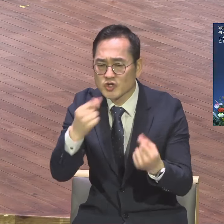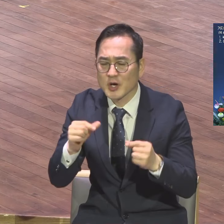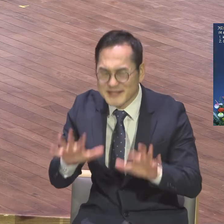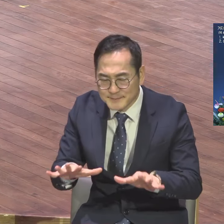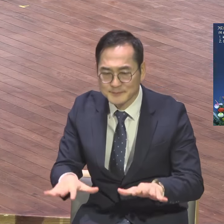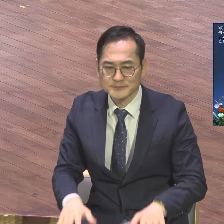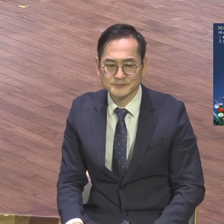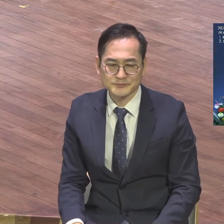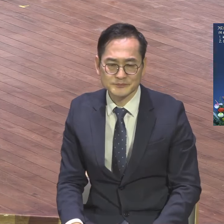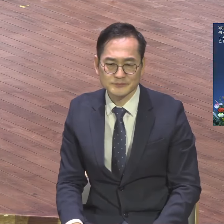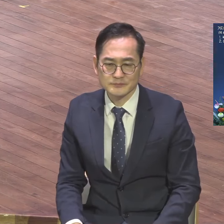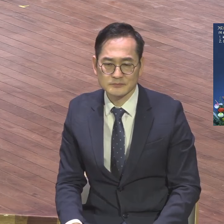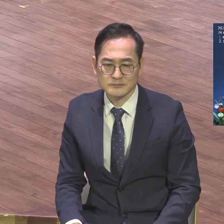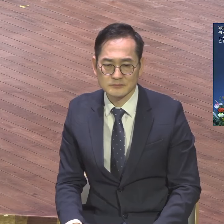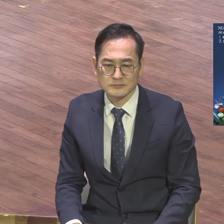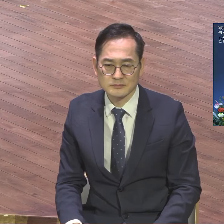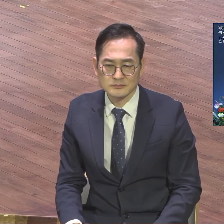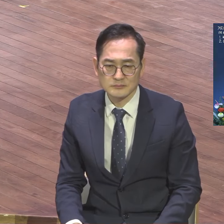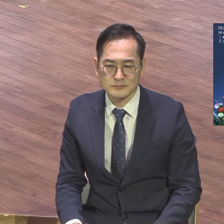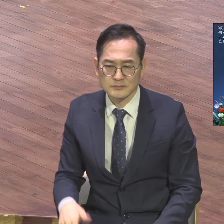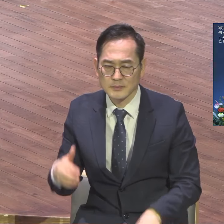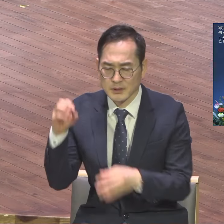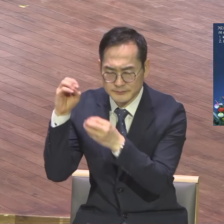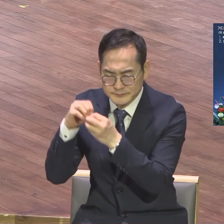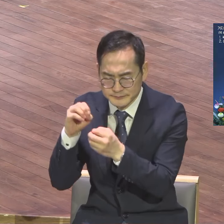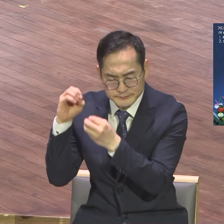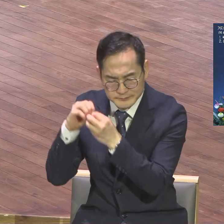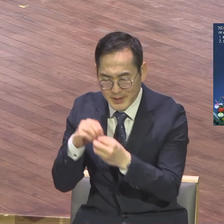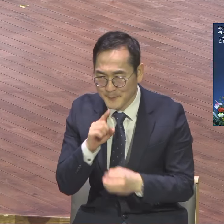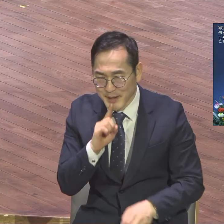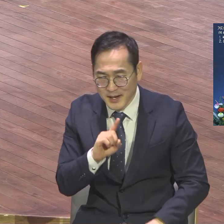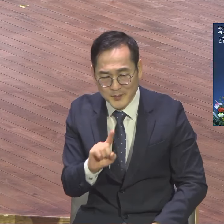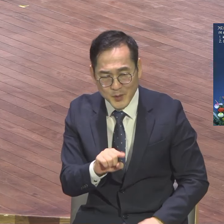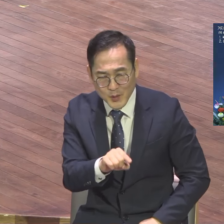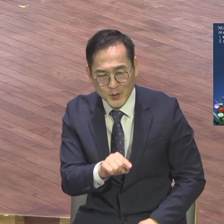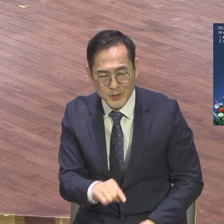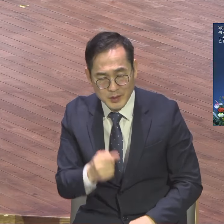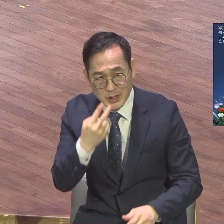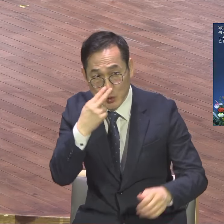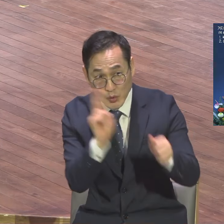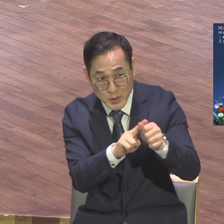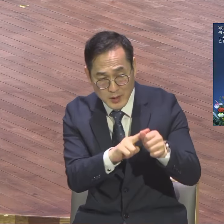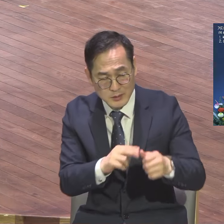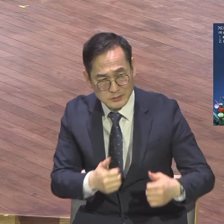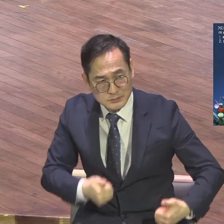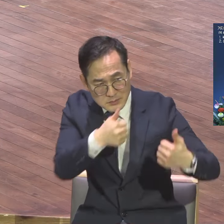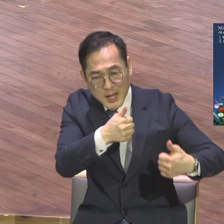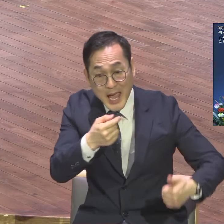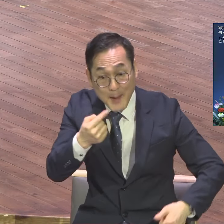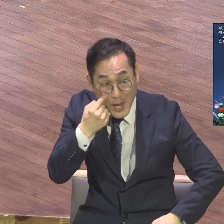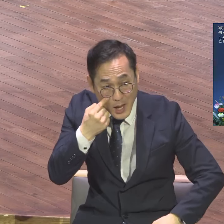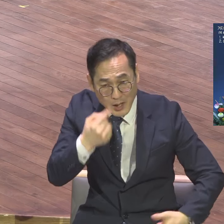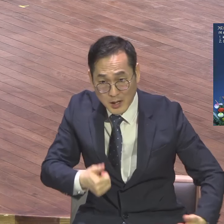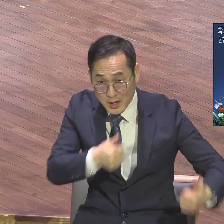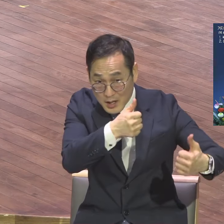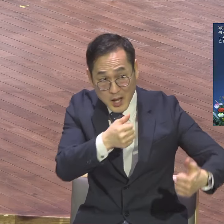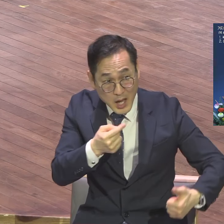않고는 누구도 자신이 얼마만큼 해낼 수 있는지 아직 못한다 시도 안 해본도 자기를 어떻게 하는지